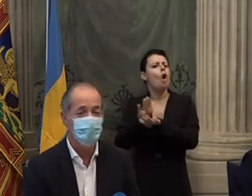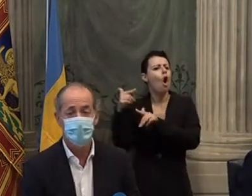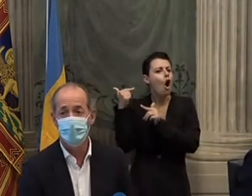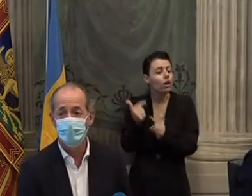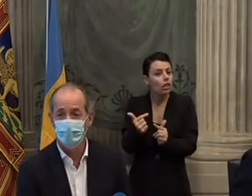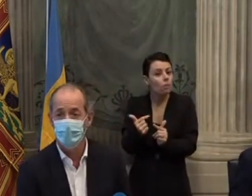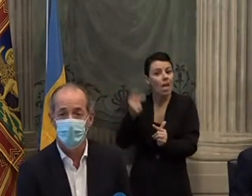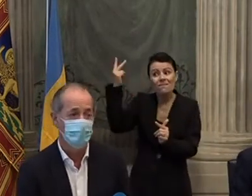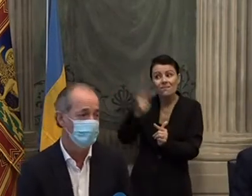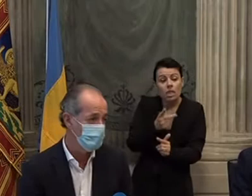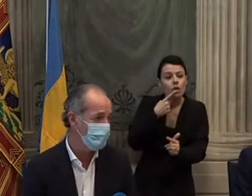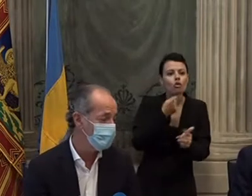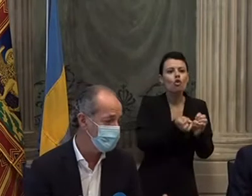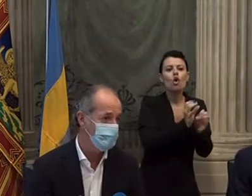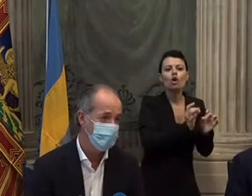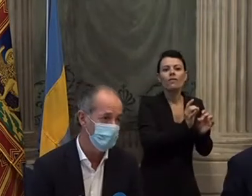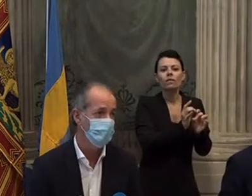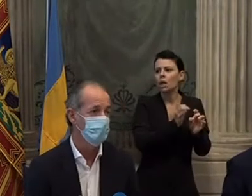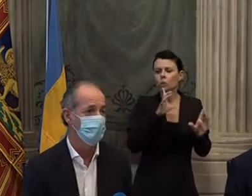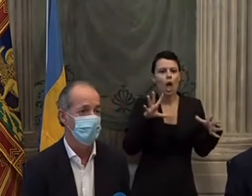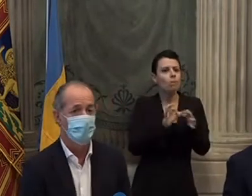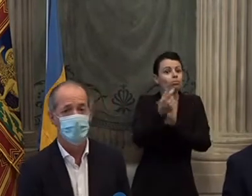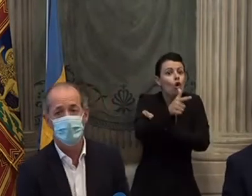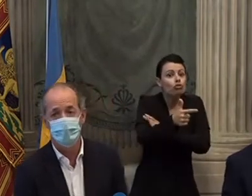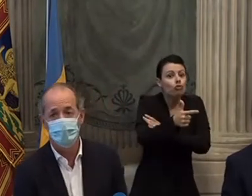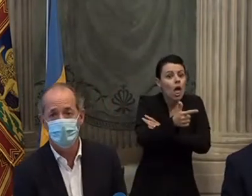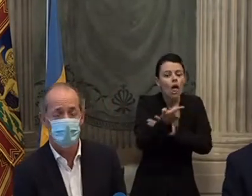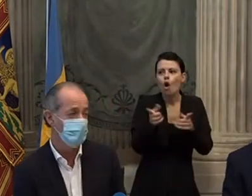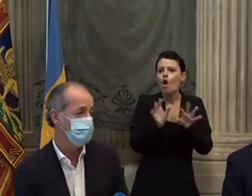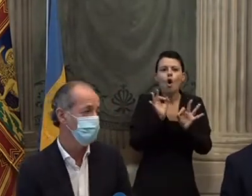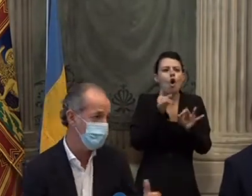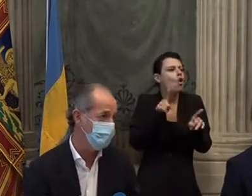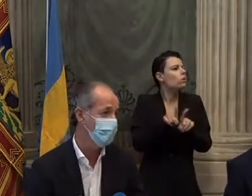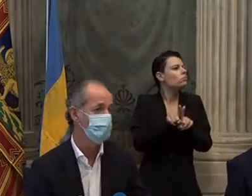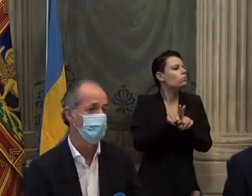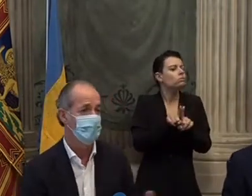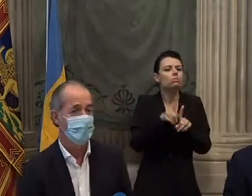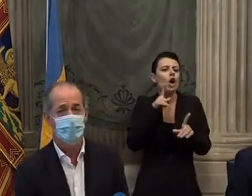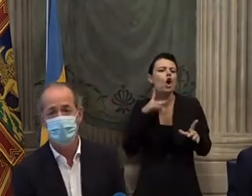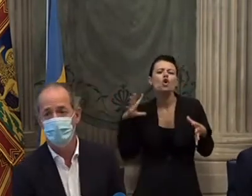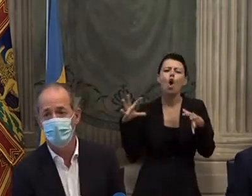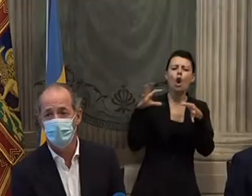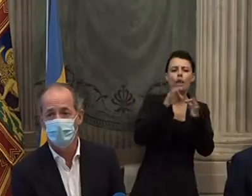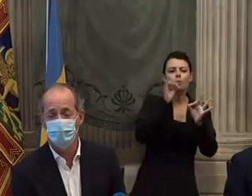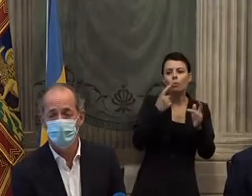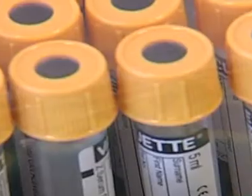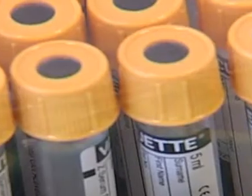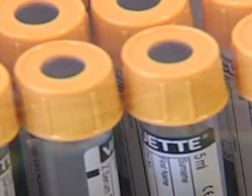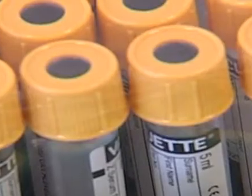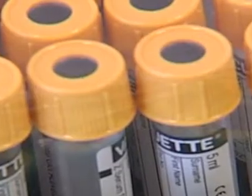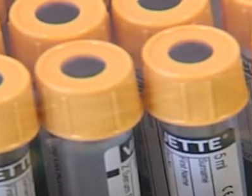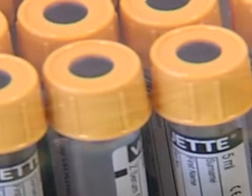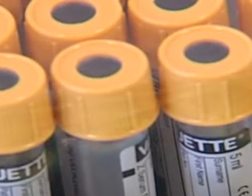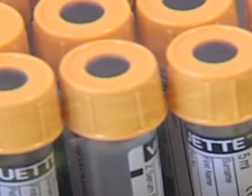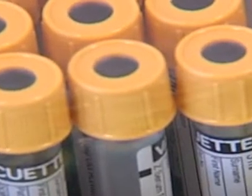positività, devono dire che il paziente non è morto a causa del coronavirus o non sia malato a causa del coronavirus. La